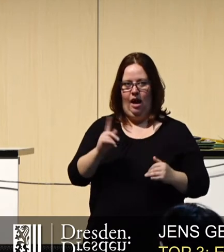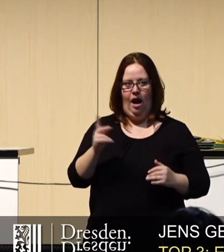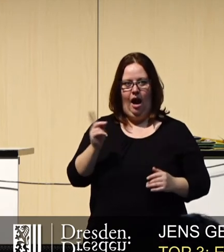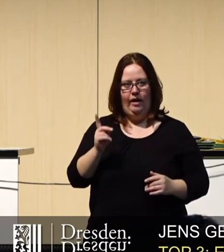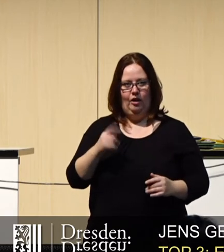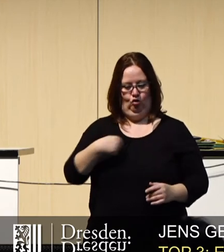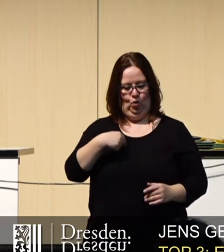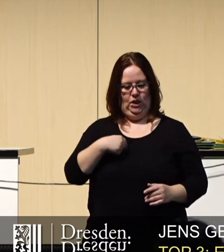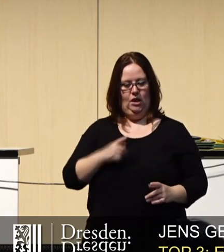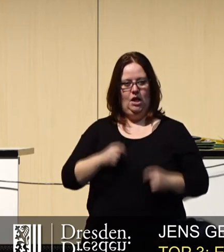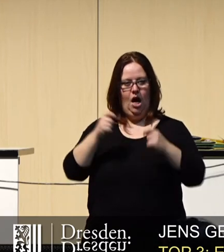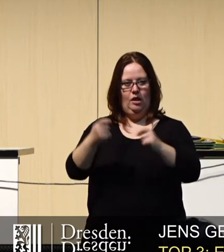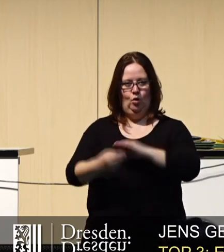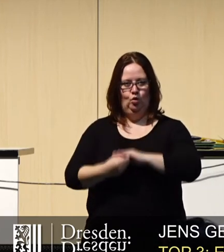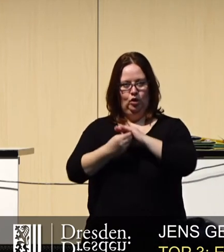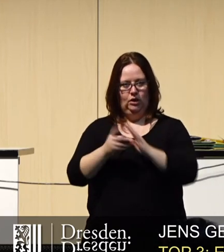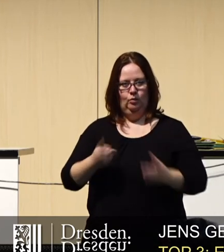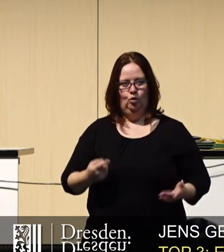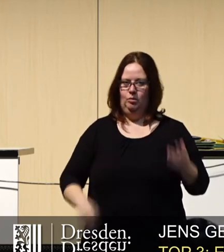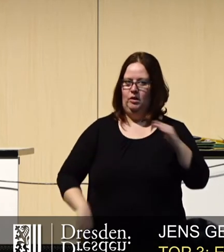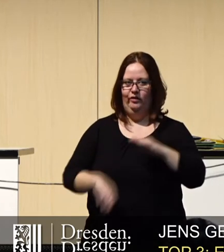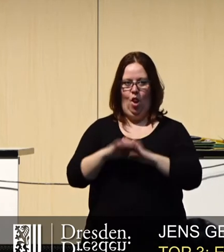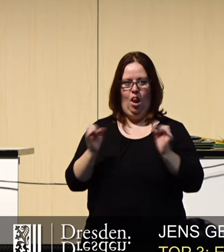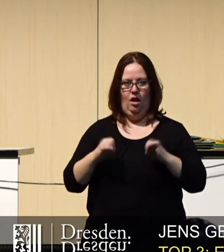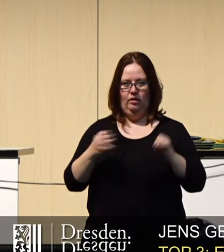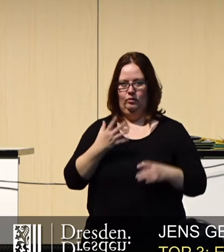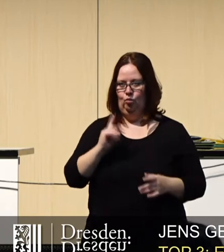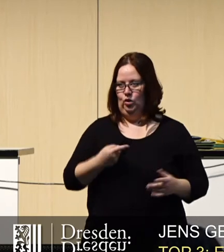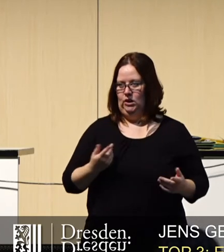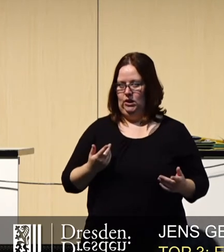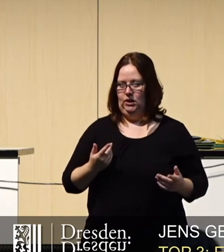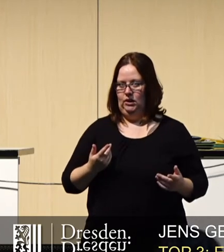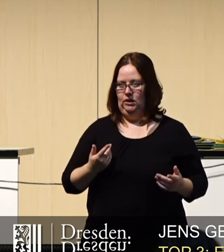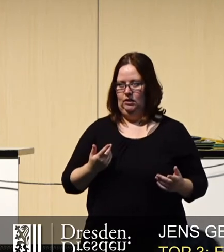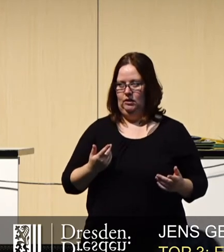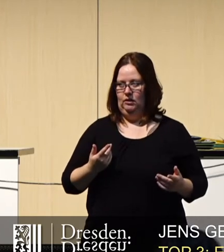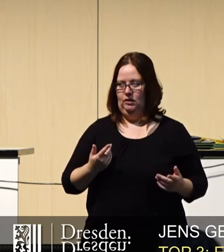unseren Antrag mit vollster Zufriedenheit zustimmen.